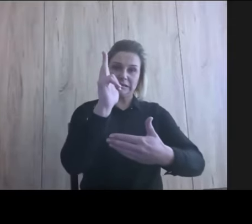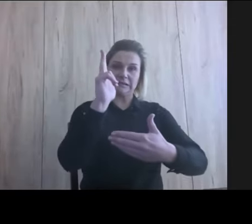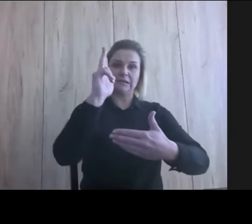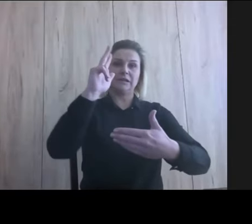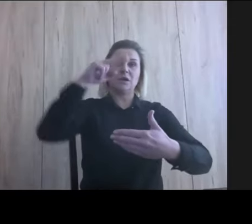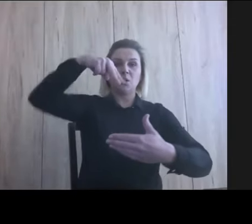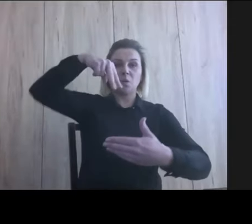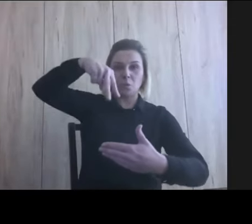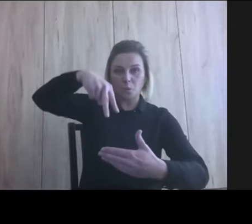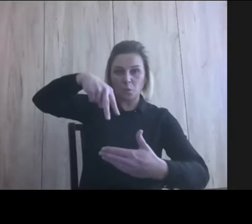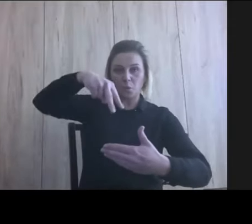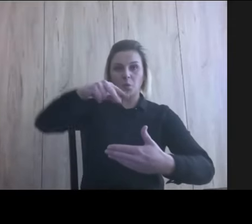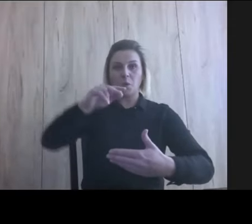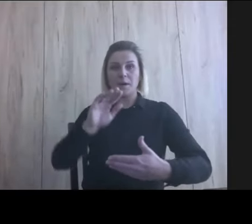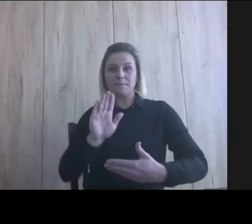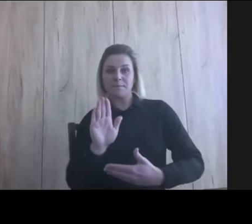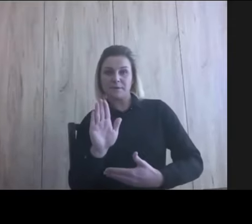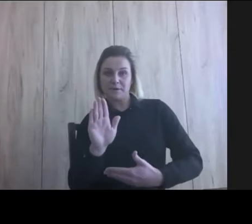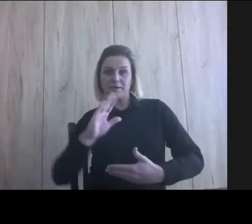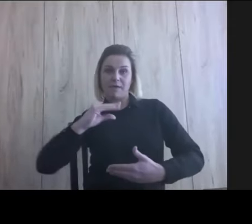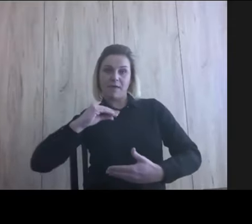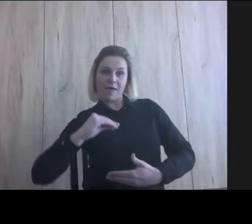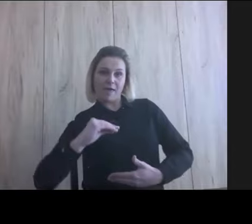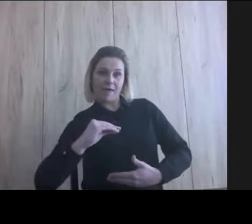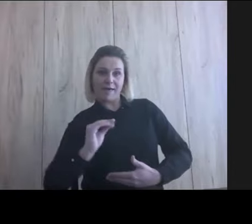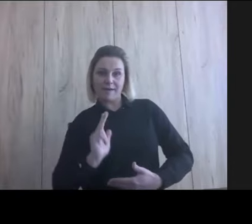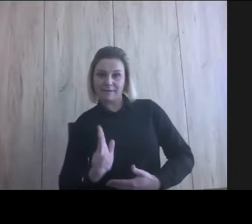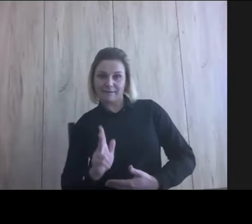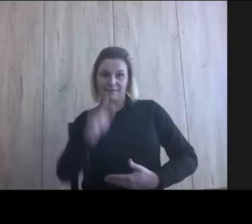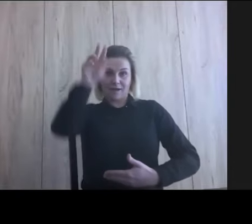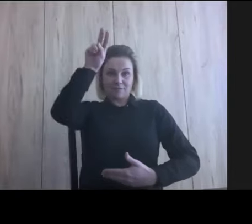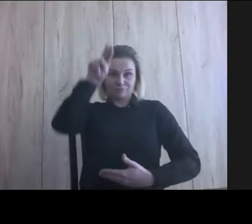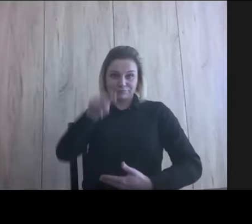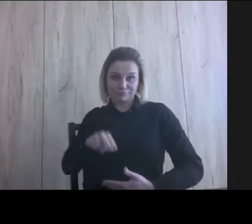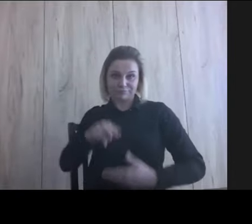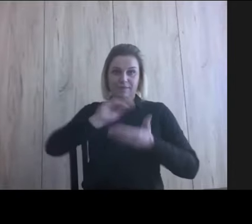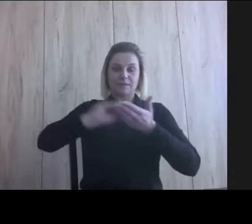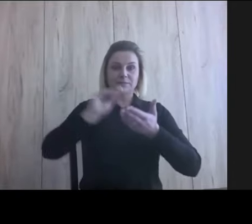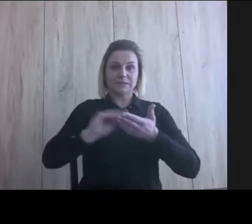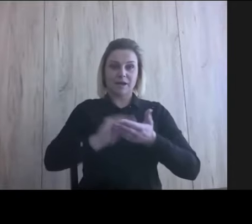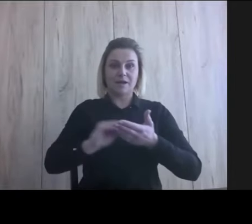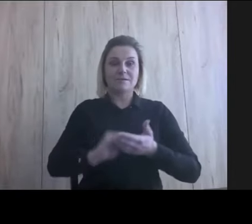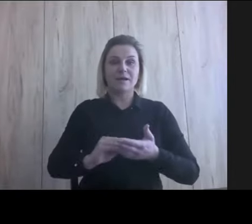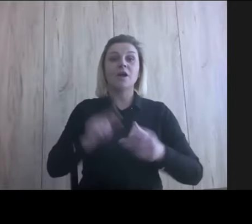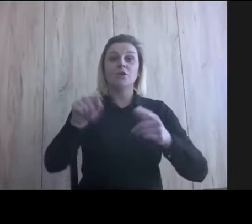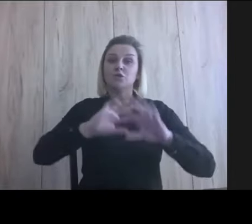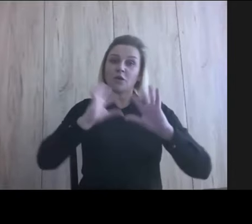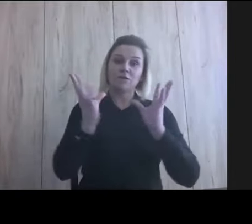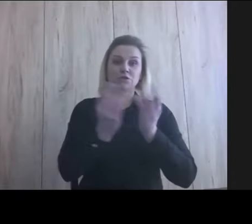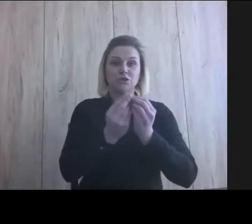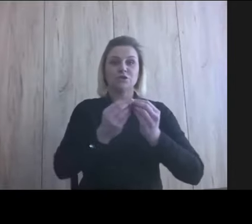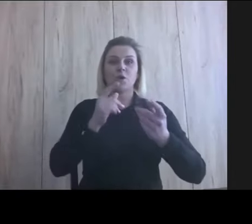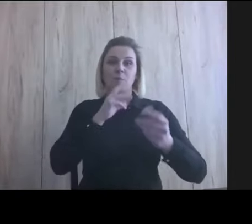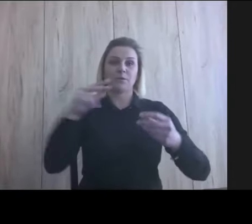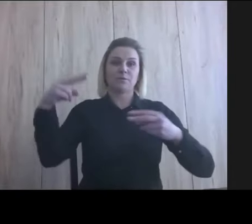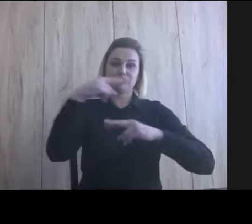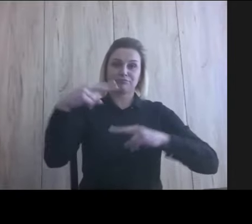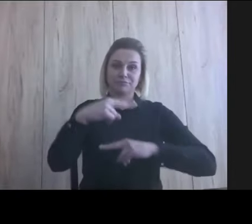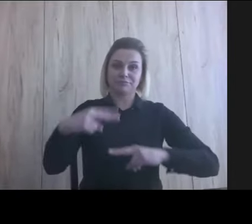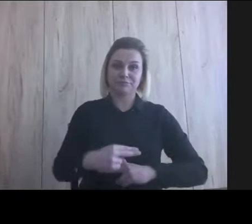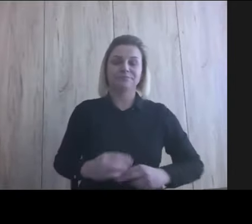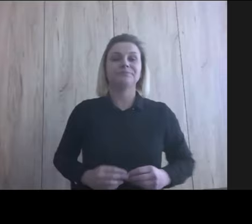spodem U, potem B, potem E i potem K, kubek. No i to wszystko było pocięte. I